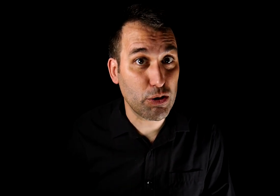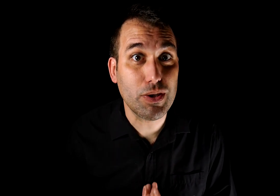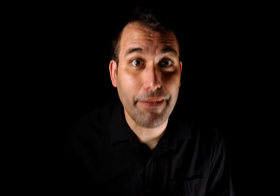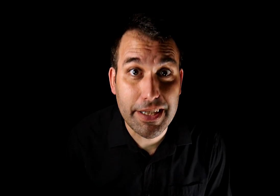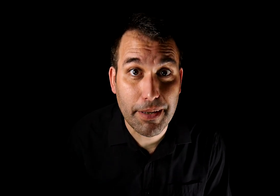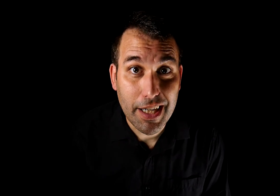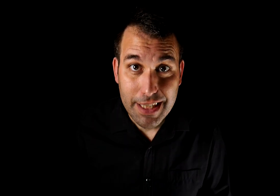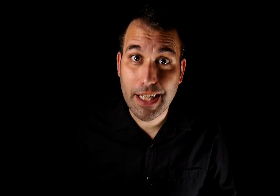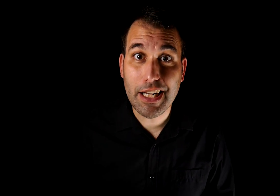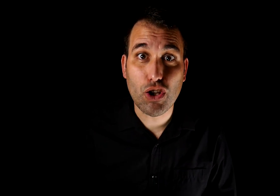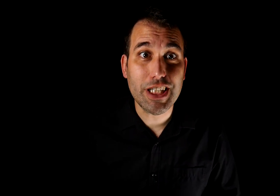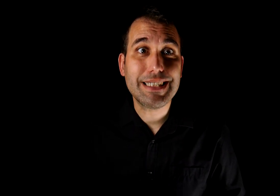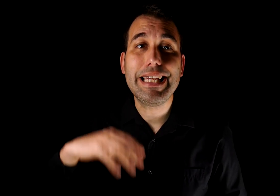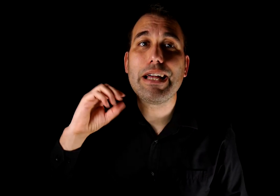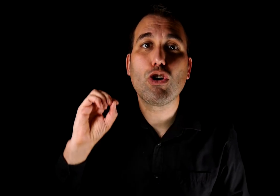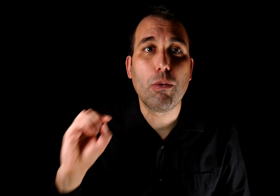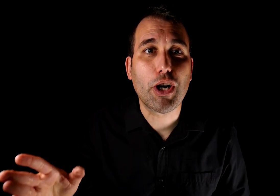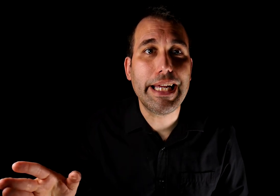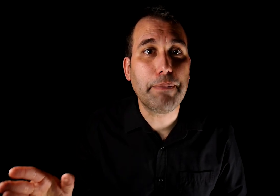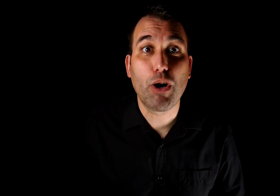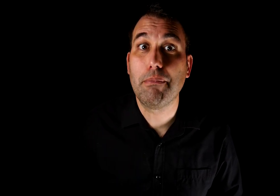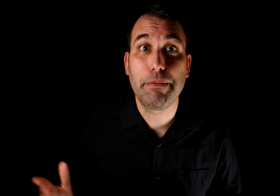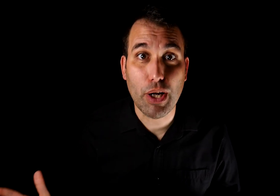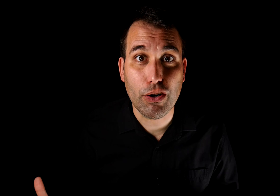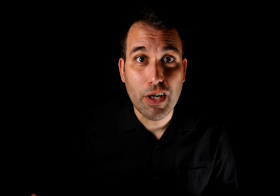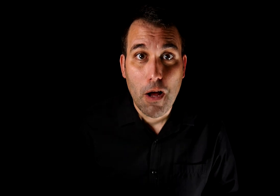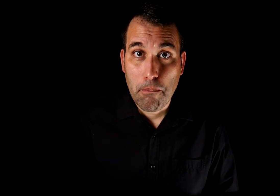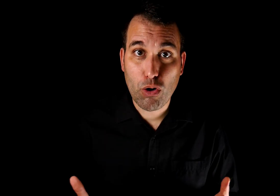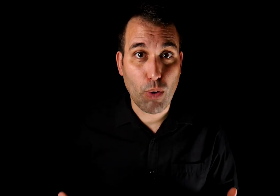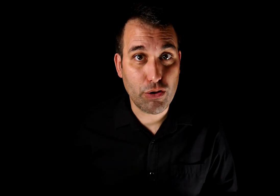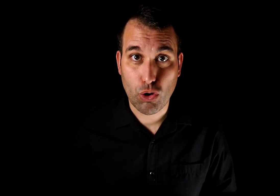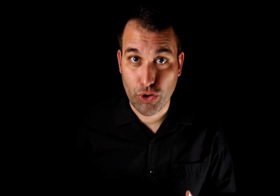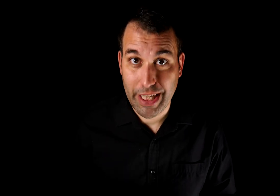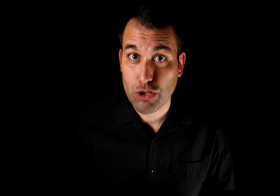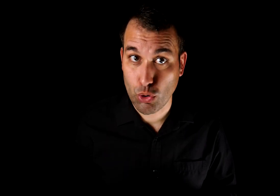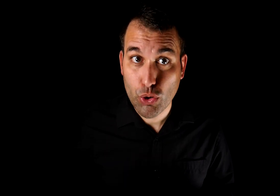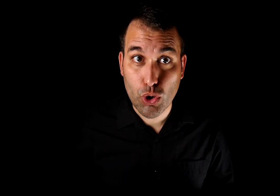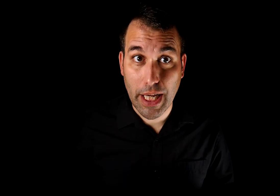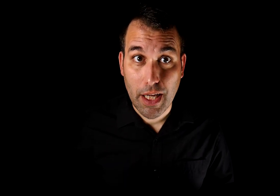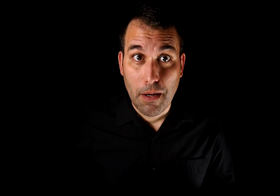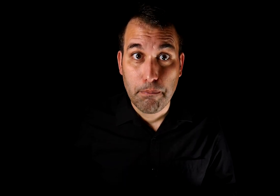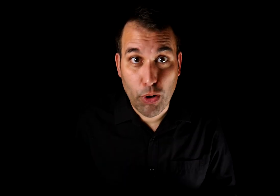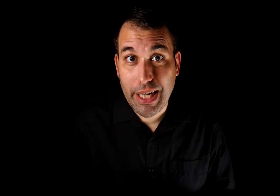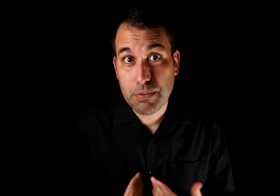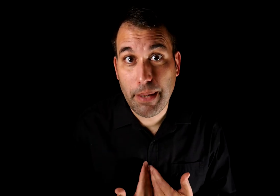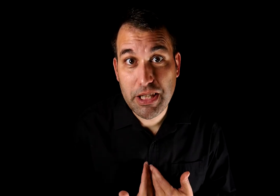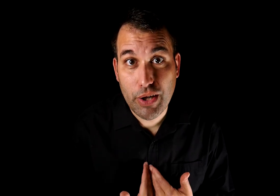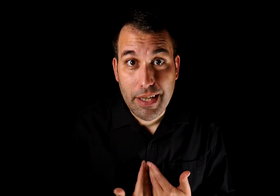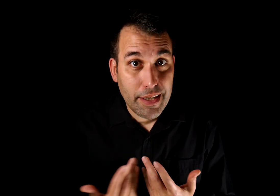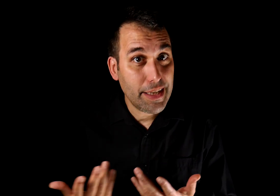presunta víctima, serán entonces tirados como clines por el manipulador por cuanto condena su conducta. Porque él es buena persona y